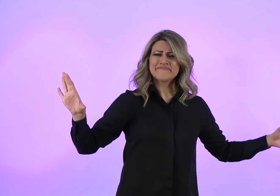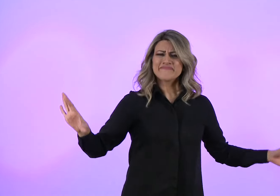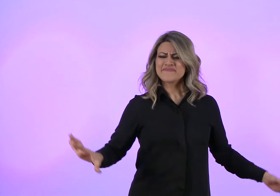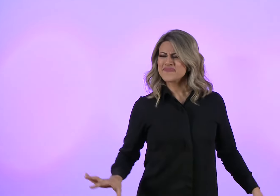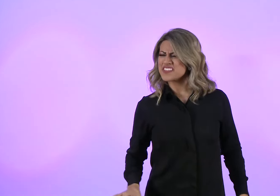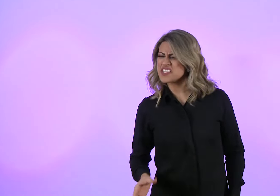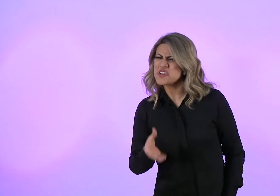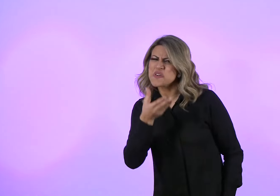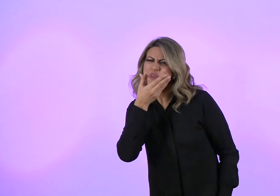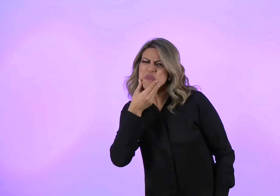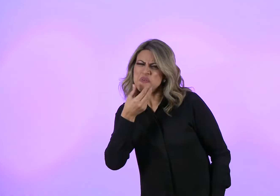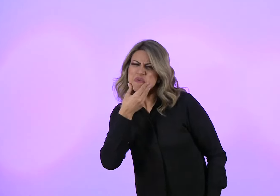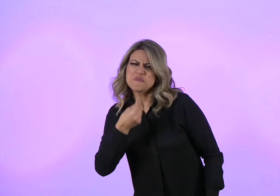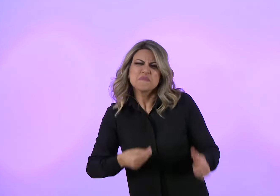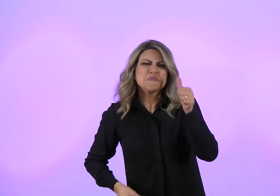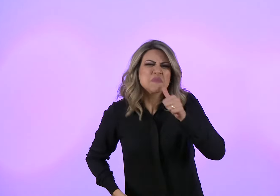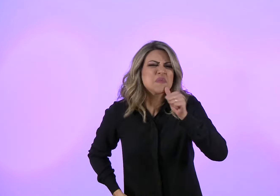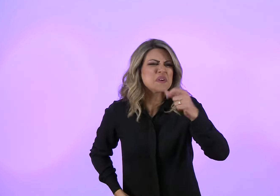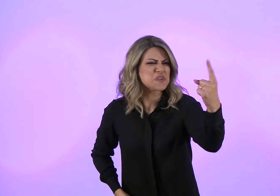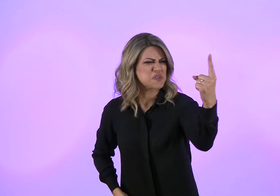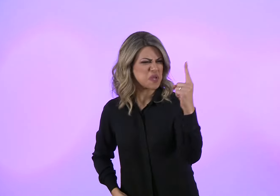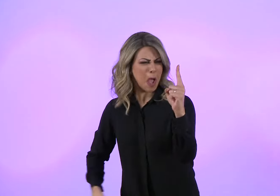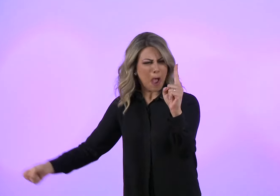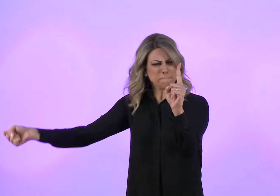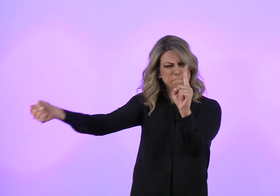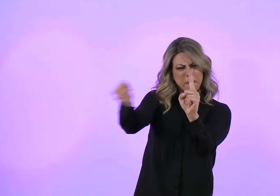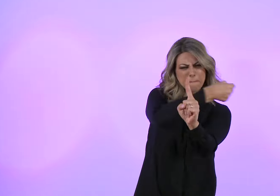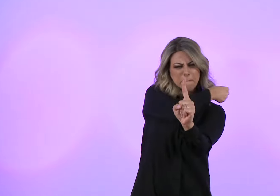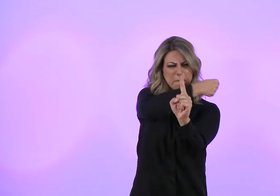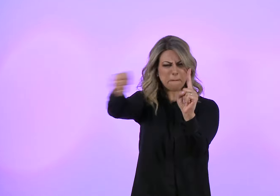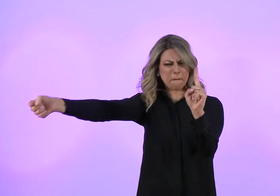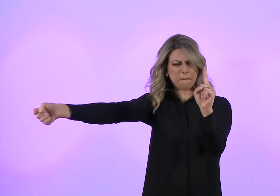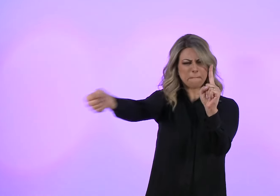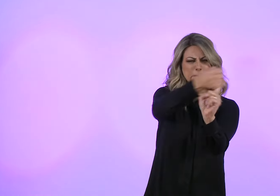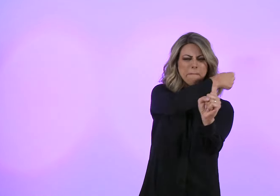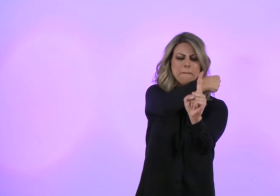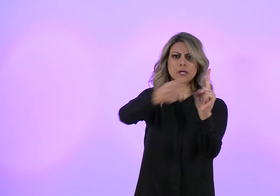Ninguém tem o direito de bater